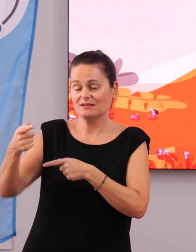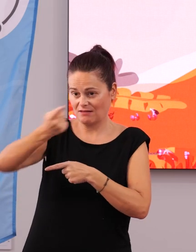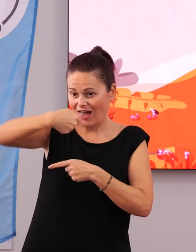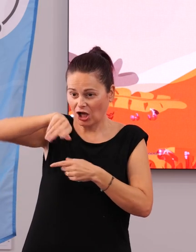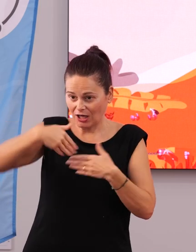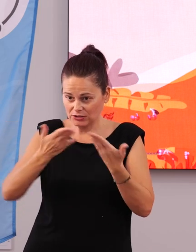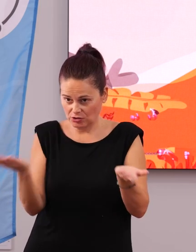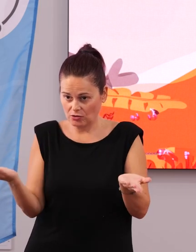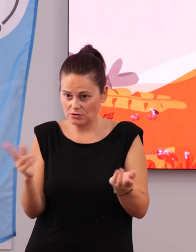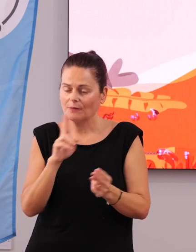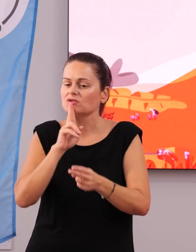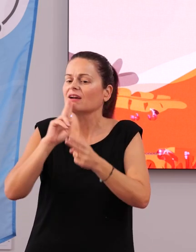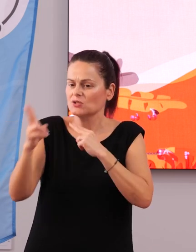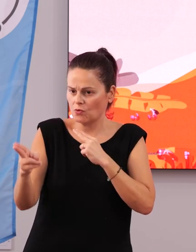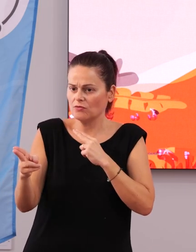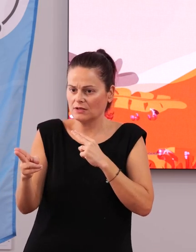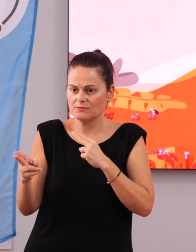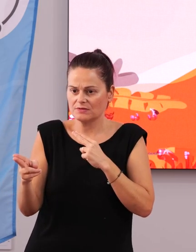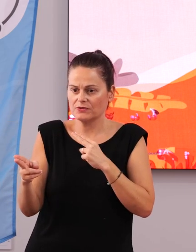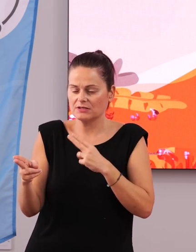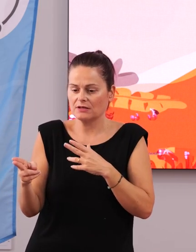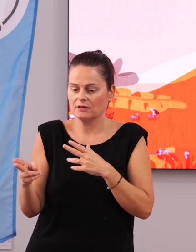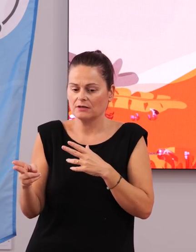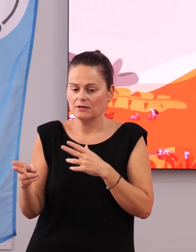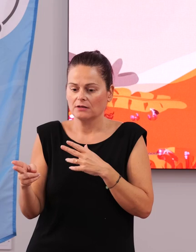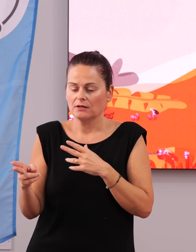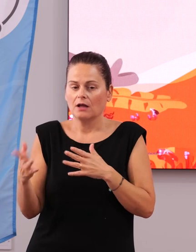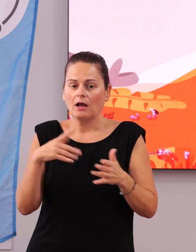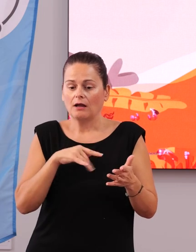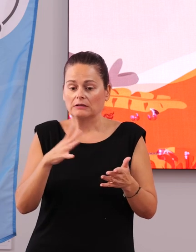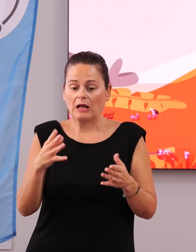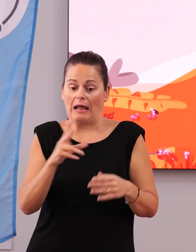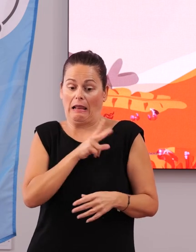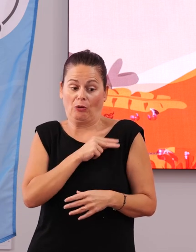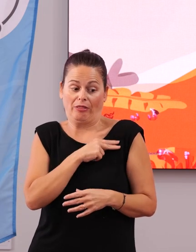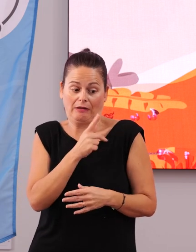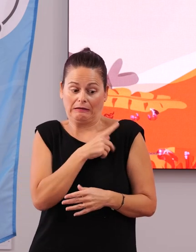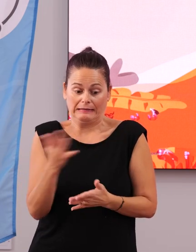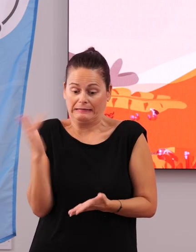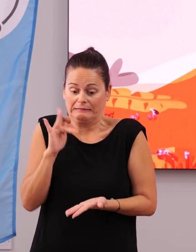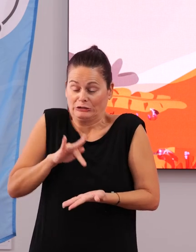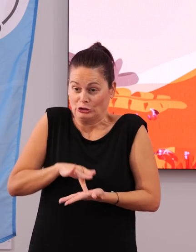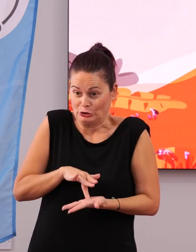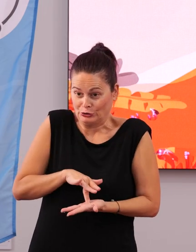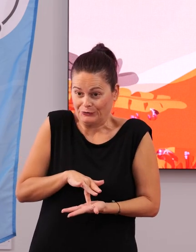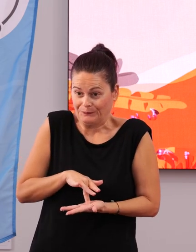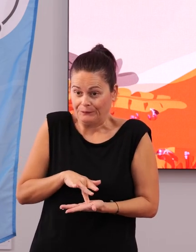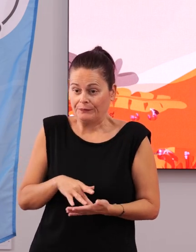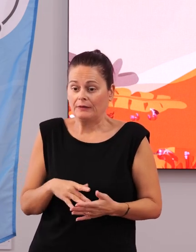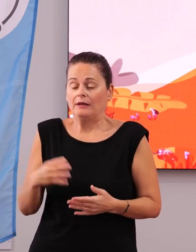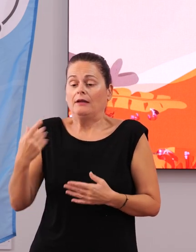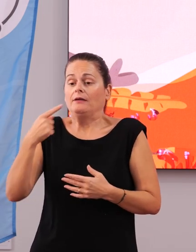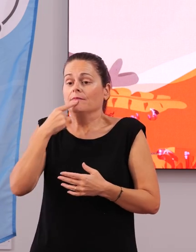Vamos a daros respuesta. Nada más llegar, aterrizar a la concejalía, nos encontrábamos… Bea me decía,